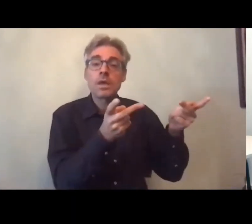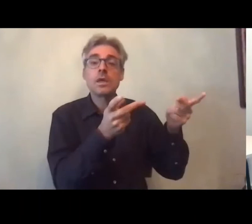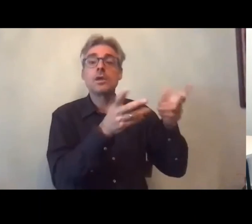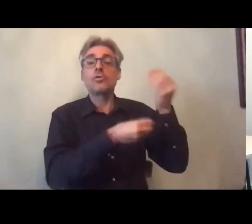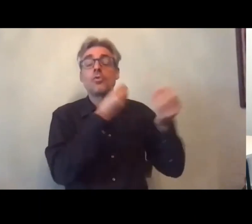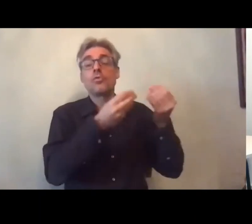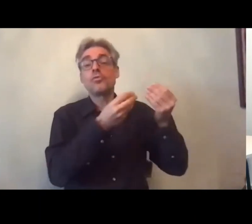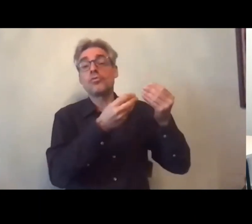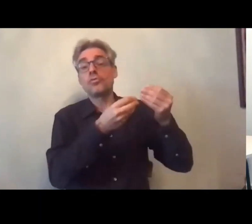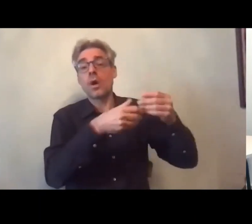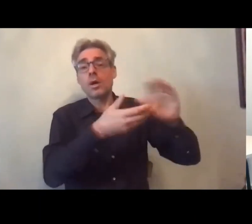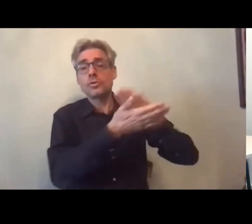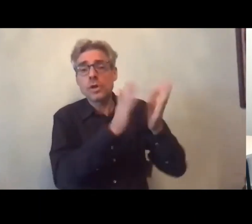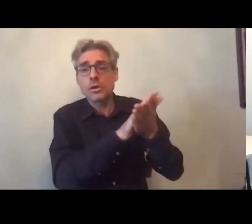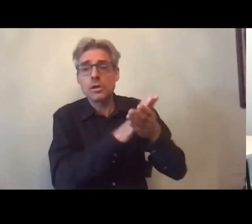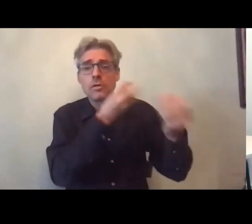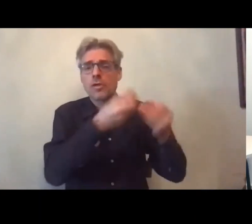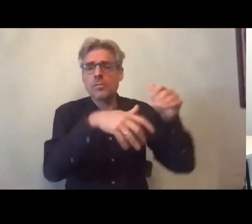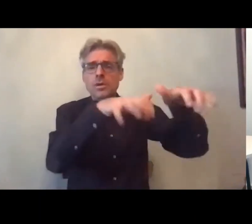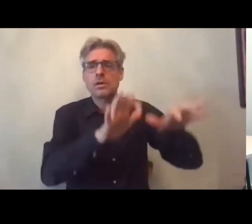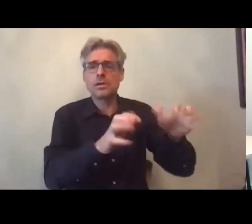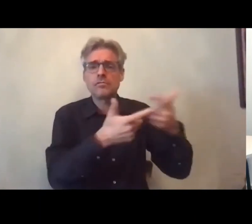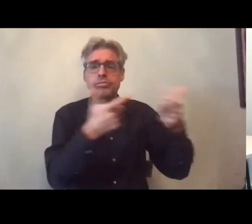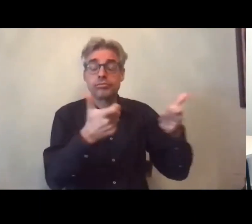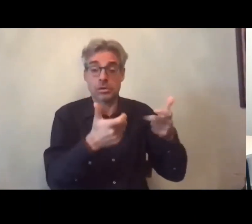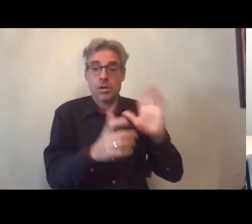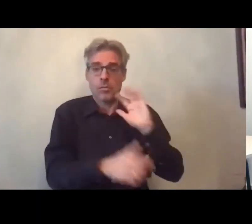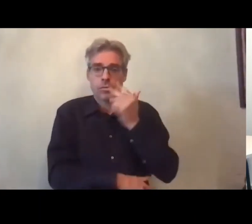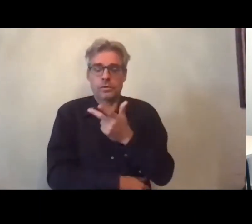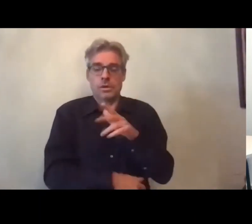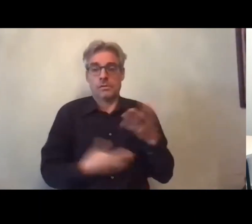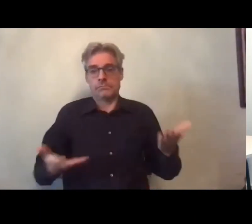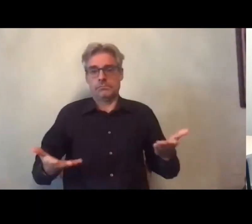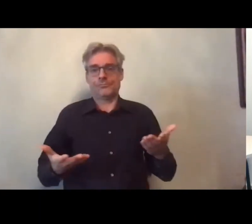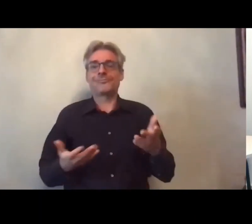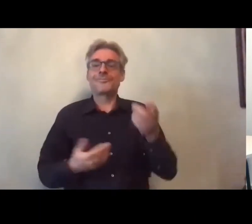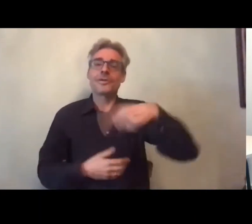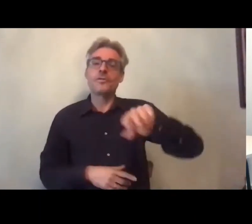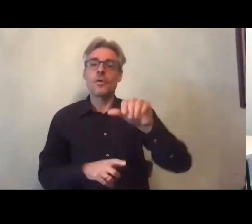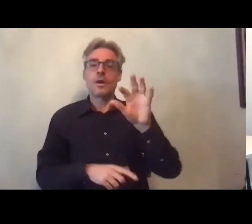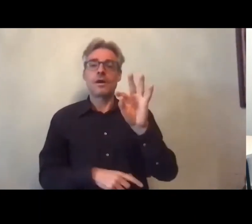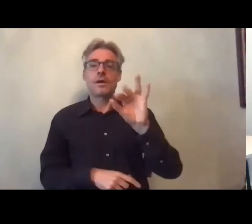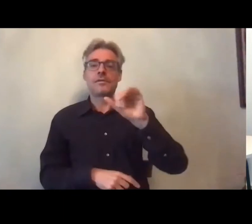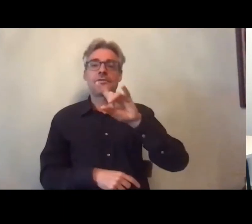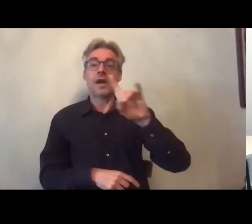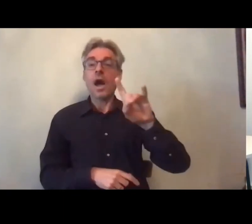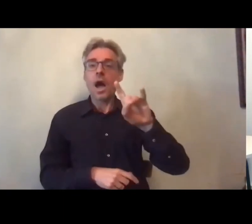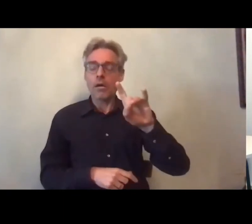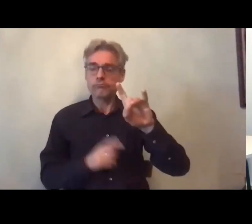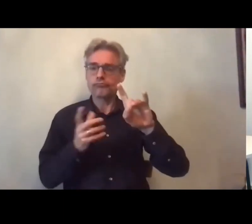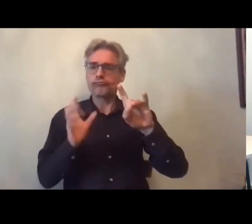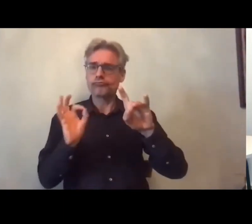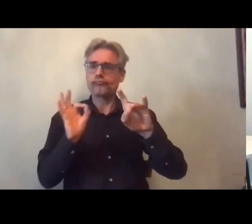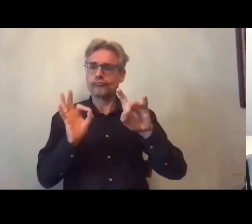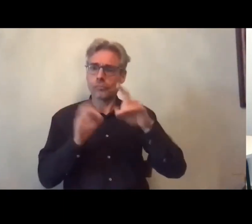et je salue de ce point de vue la démarche de la FIRA qui s'inscrit tout à fait dans cette